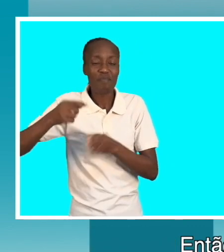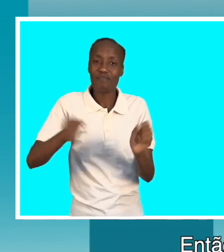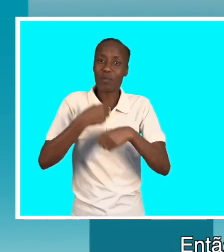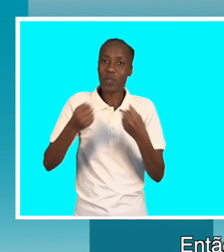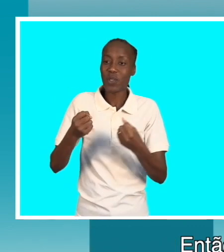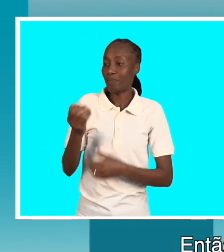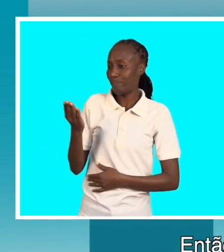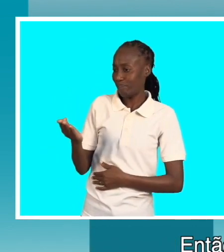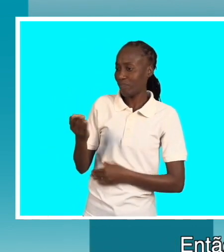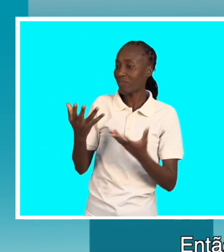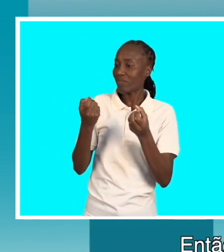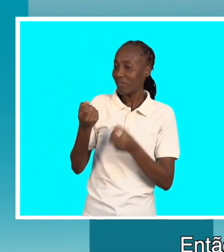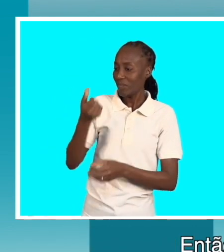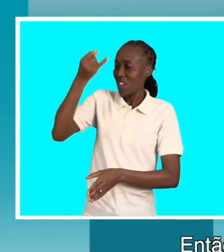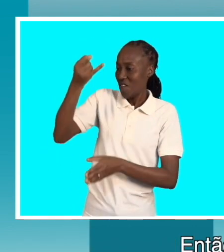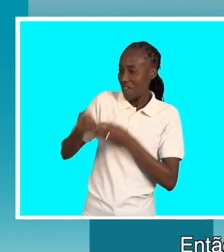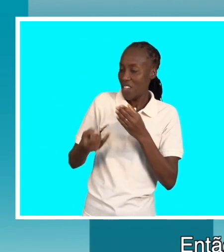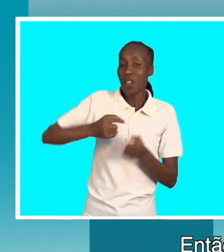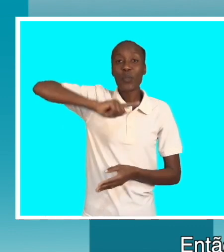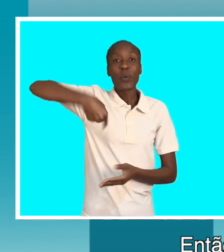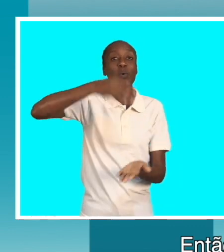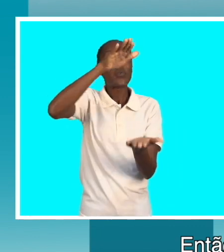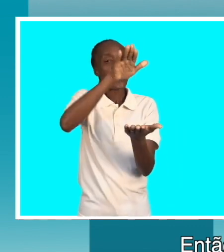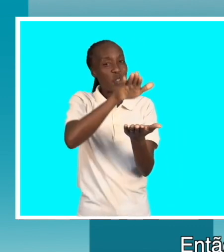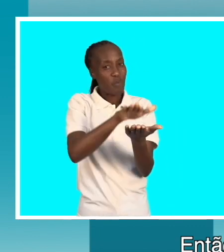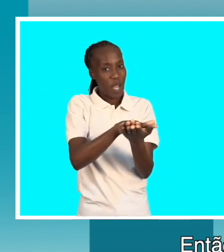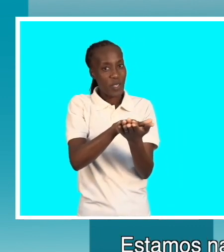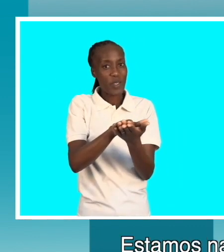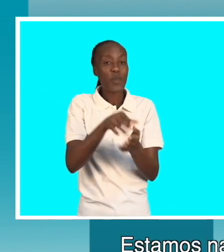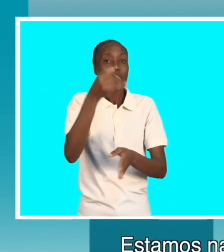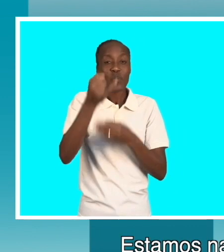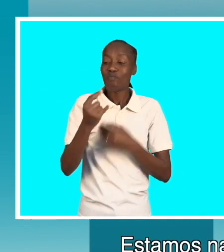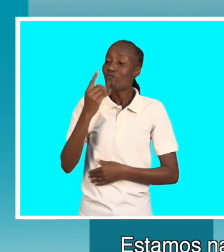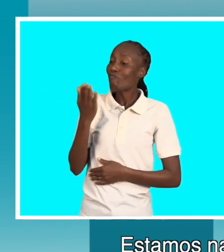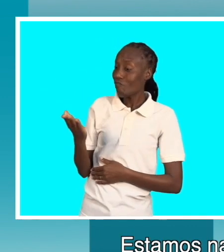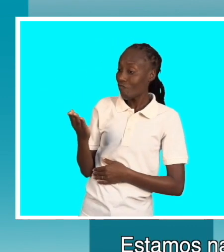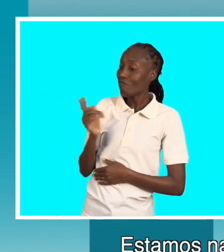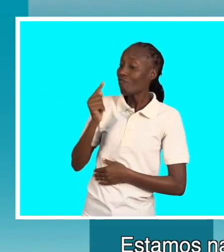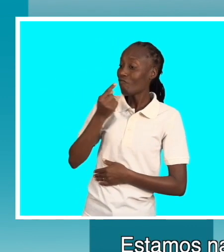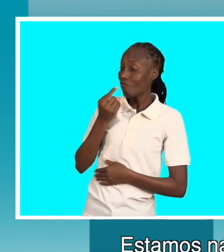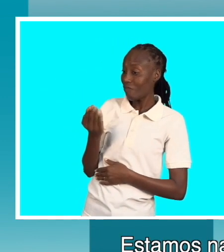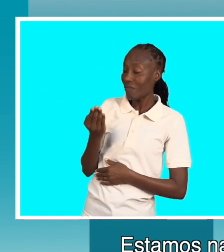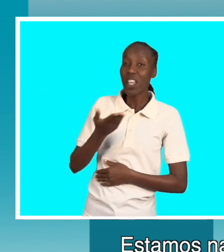trabalho esse trabalho não infelizmente vai acabar amanhã estamos na reta final do nosso espaço